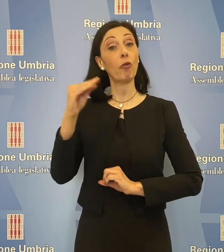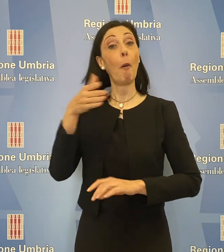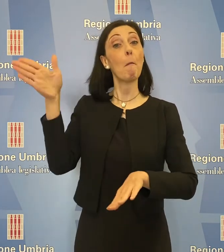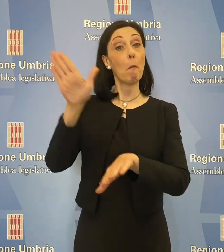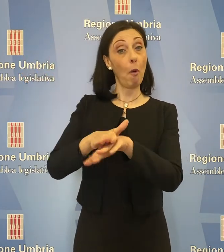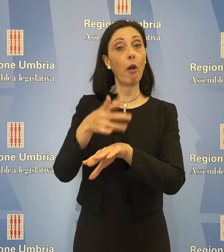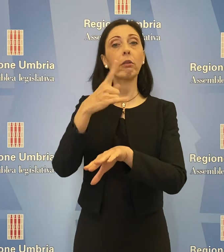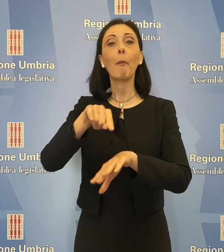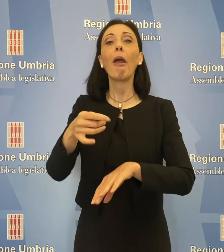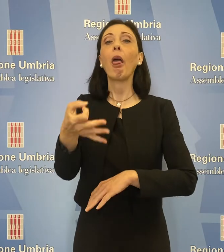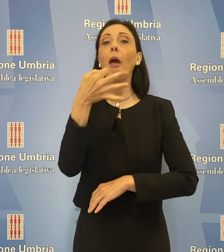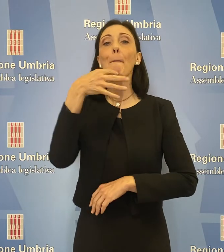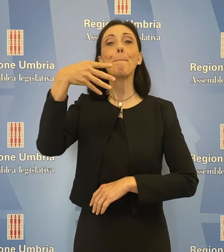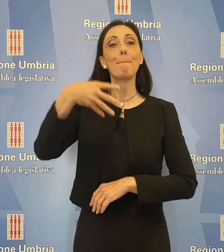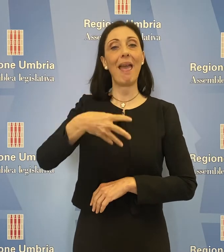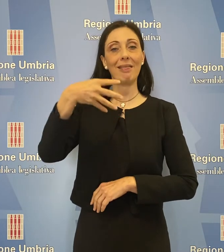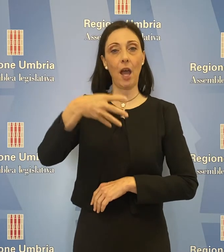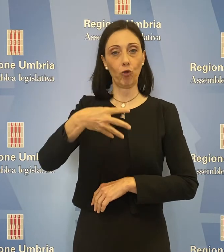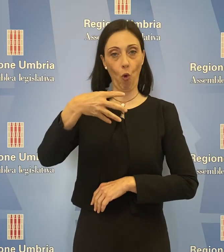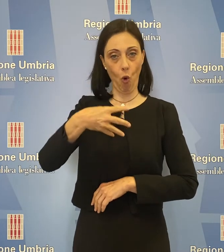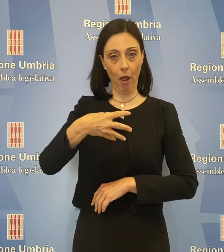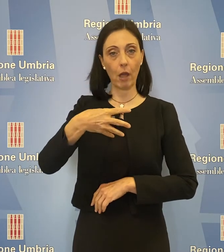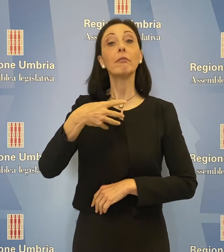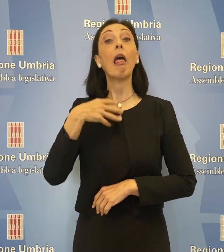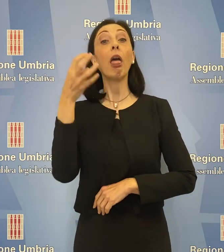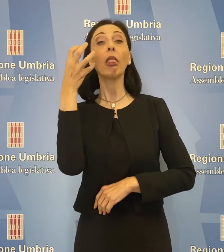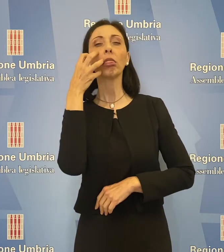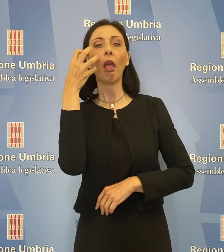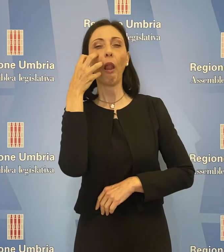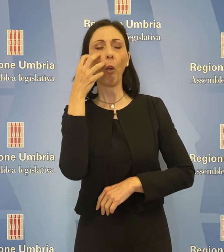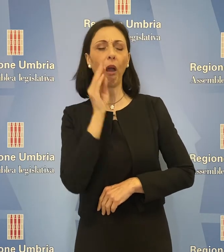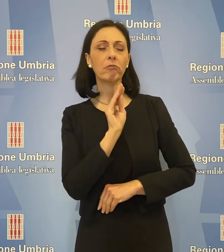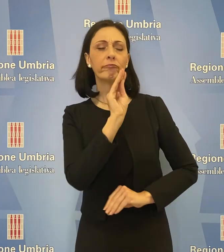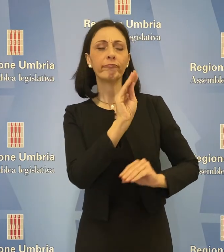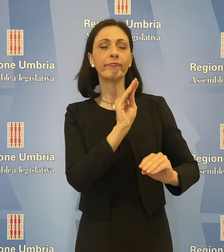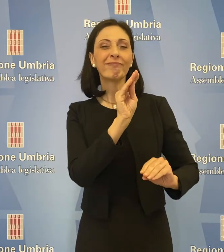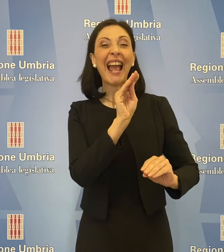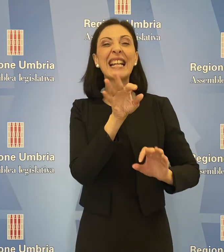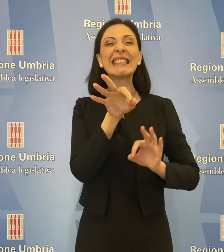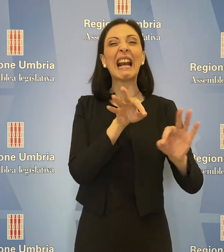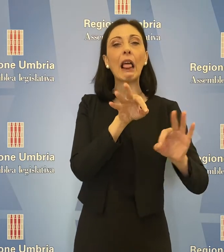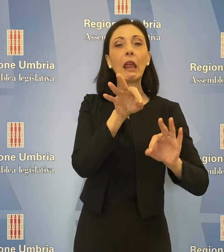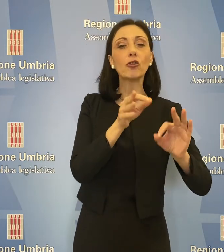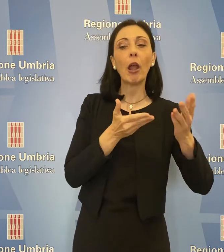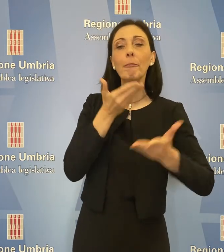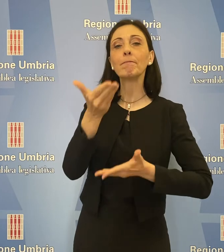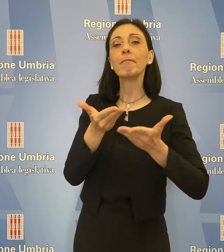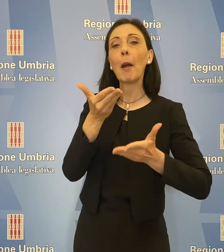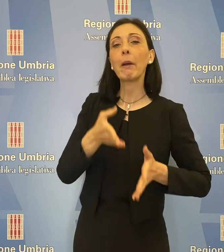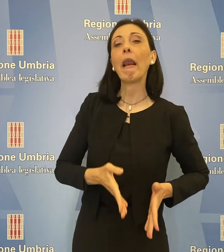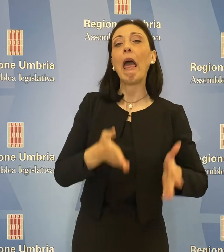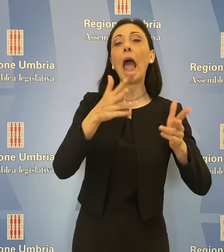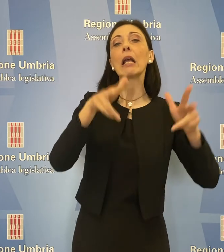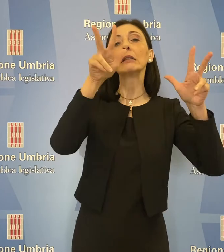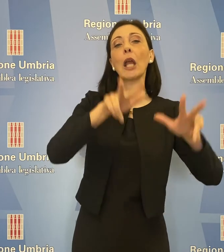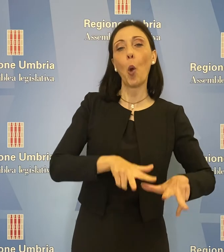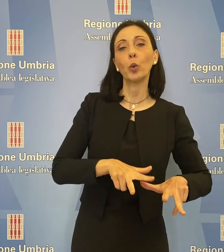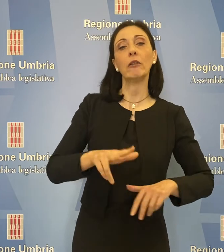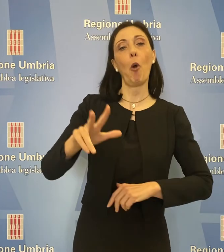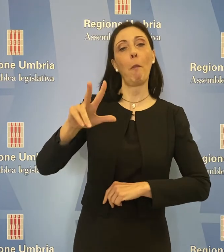metadone. In particolare, De Luca ha chiesto di conoscere le strategie e le risorse messe in campo dall'esecutivo di Palazzo Donini per la lotta